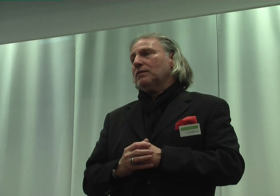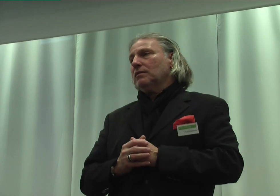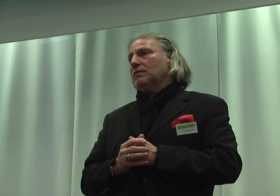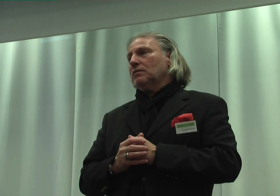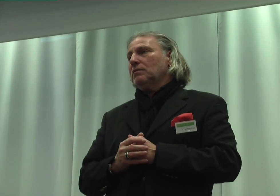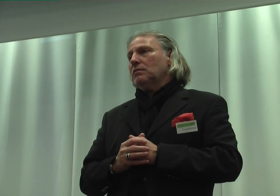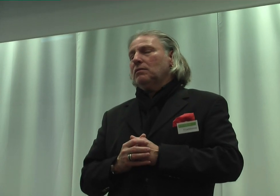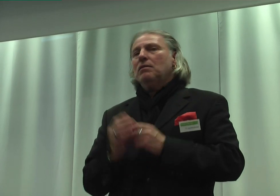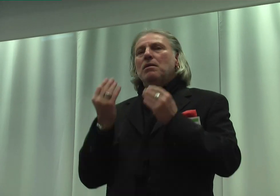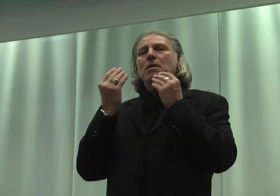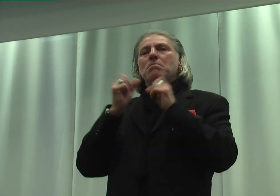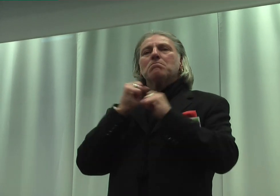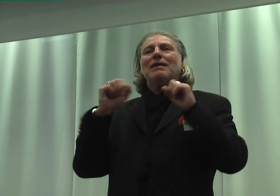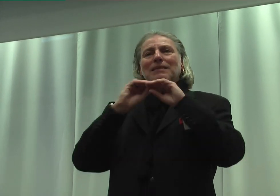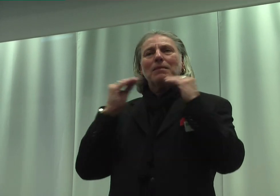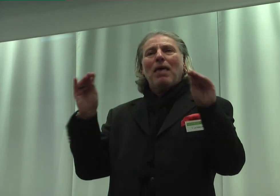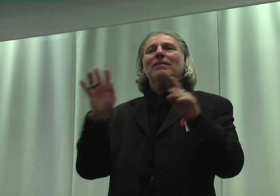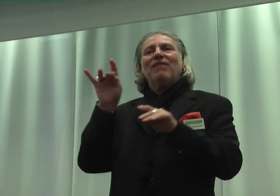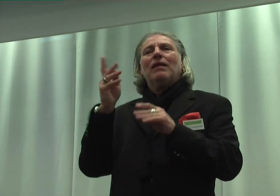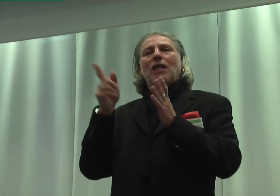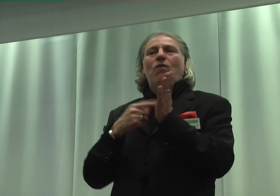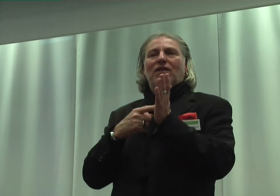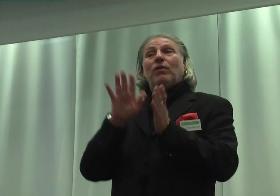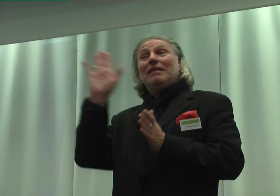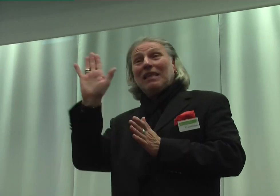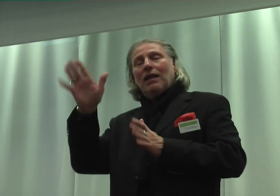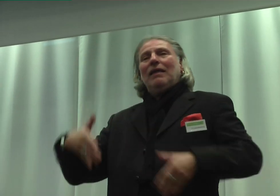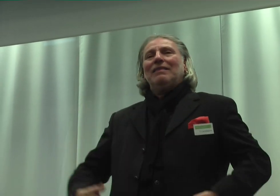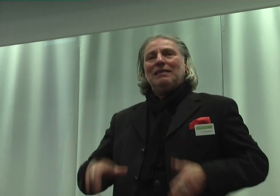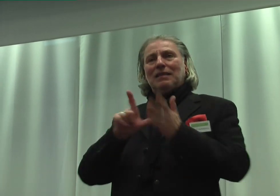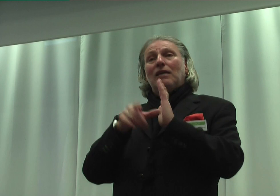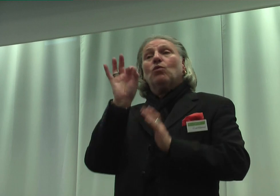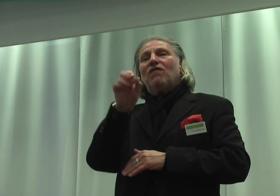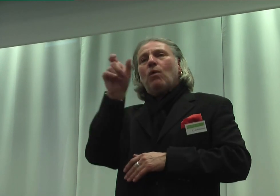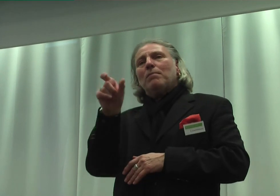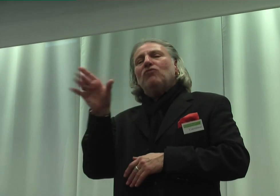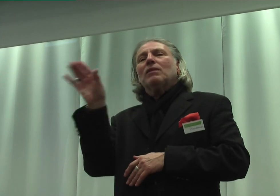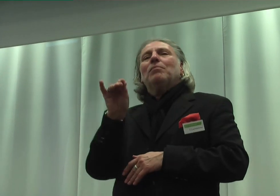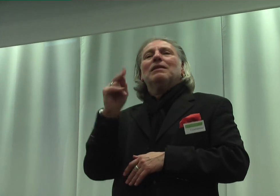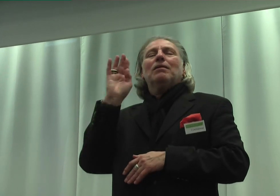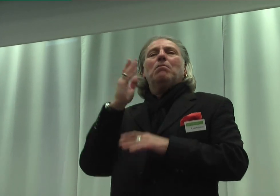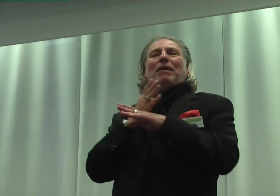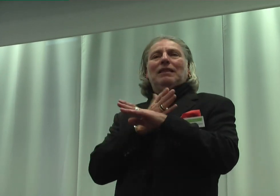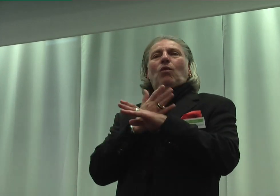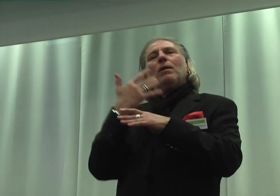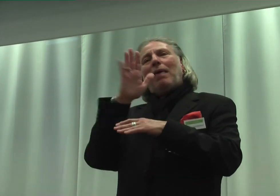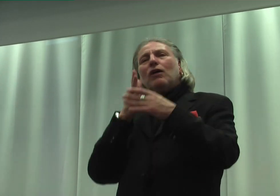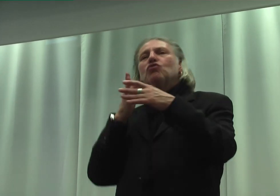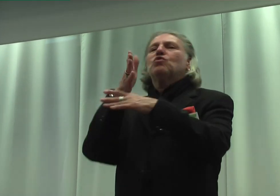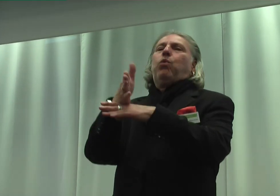Massenmedien werden auch gefordert, ihre Dienstleistungen für Menschen mit Behinderung zugänglich zu gestalten, was auch